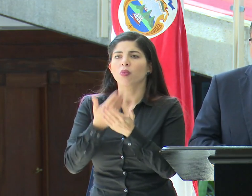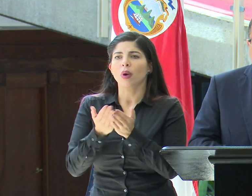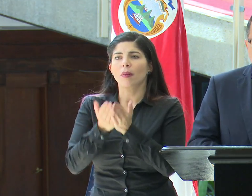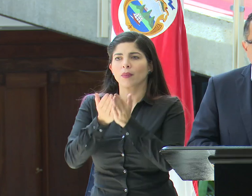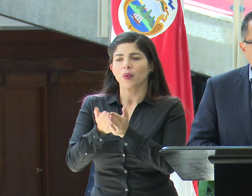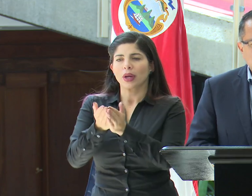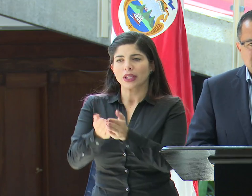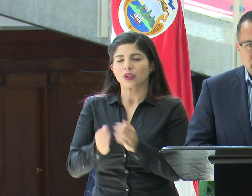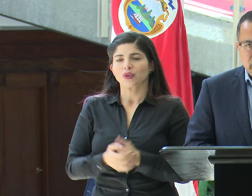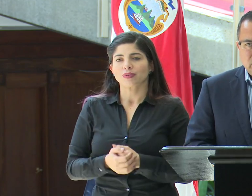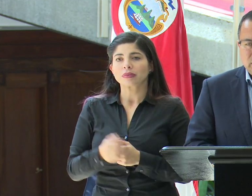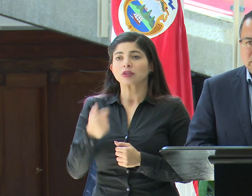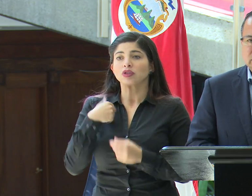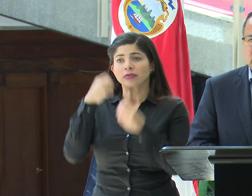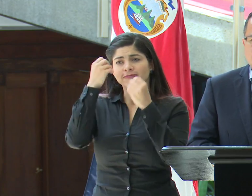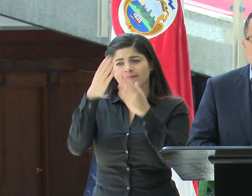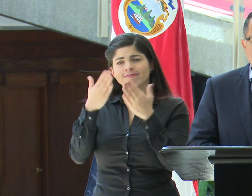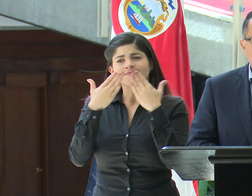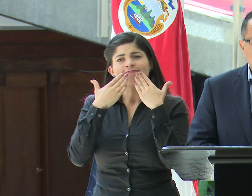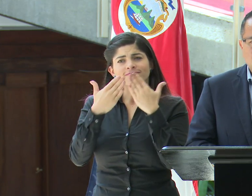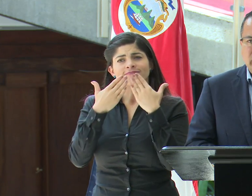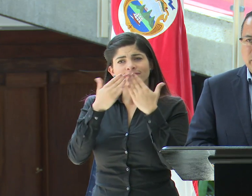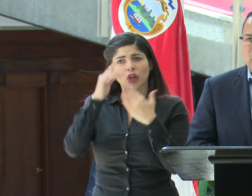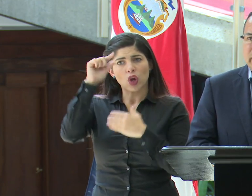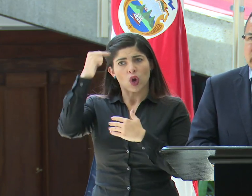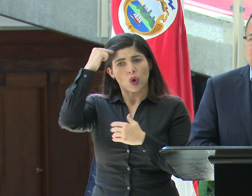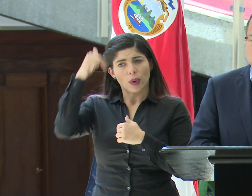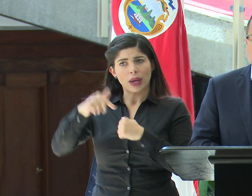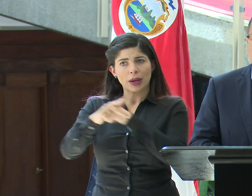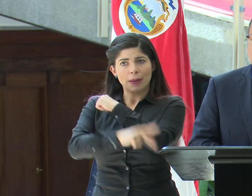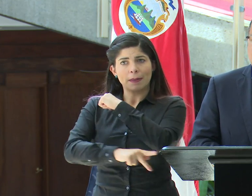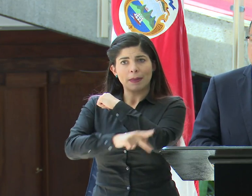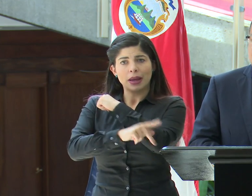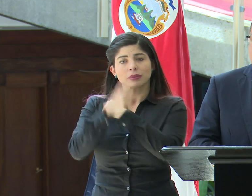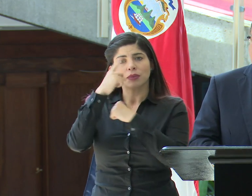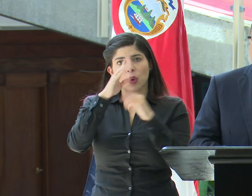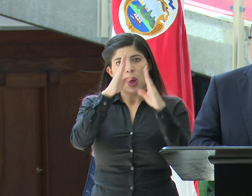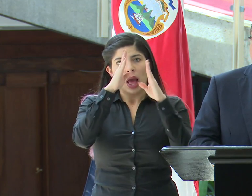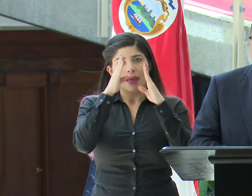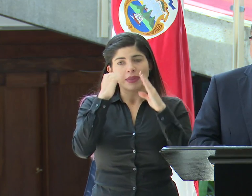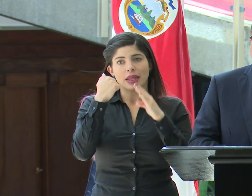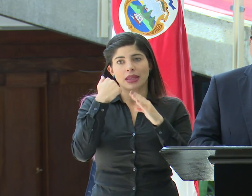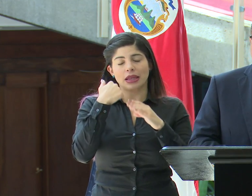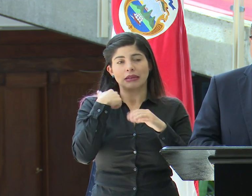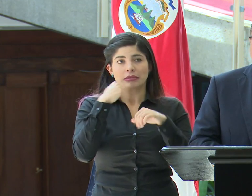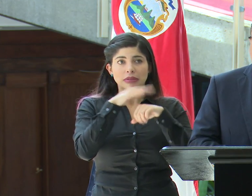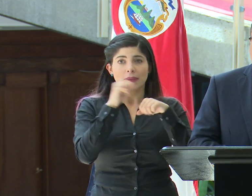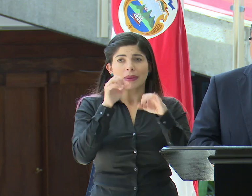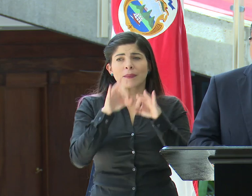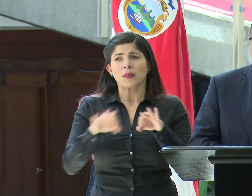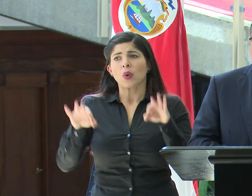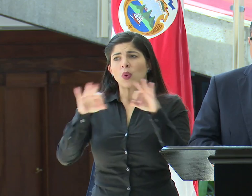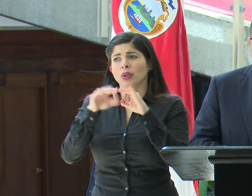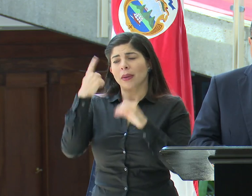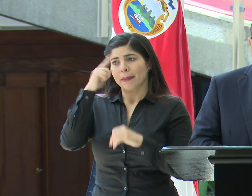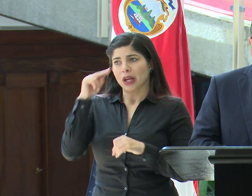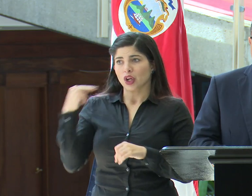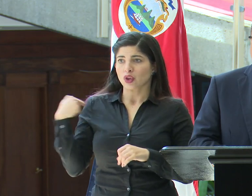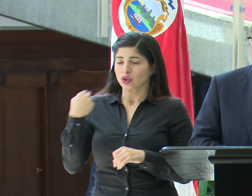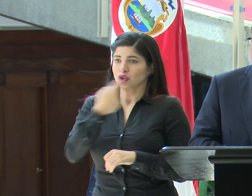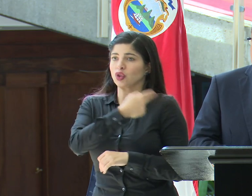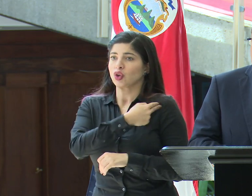Ratificar mi agradecimiento al gobierno de la República por haber atendido esta llamada. Era importante para nosotros